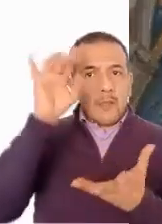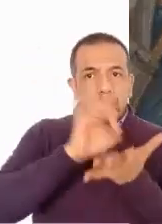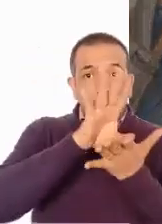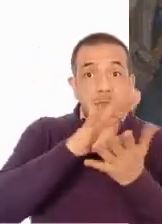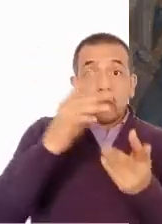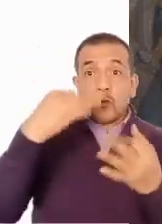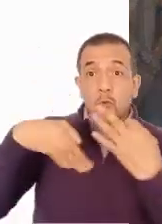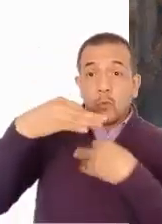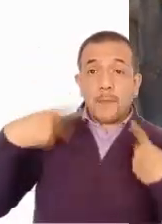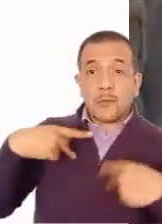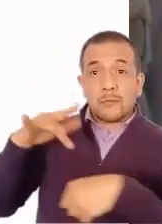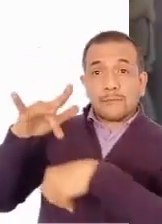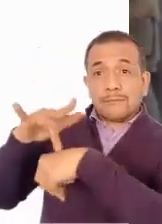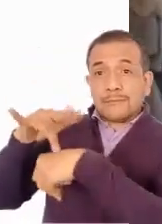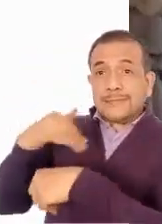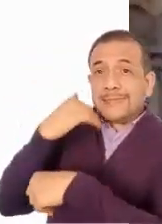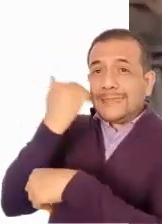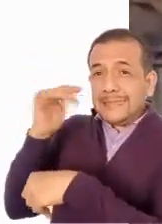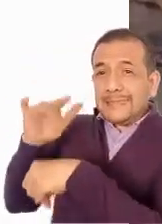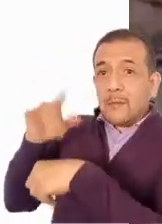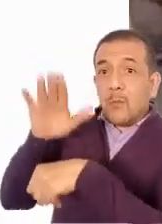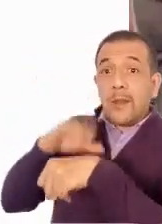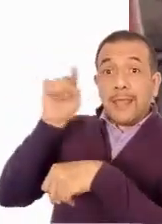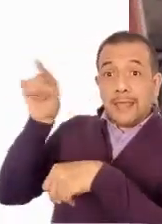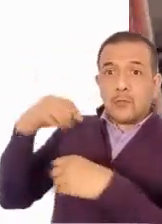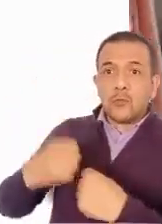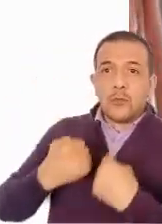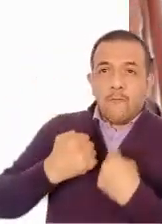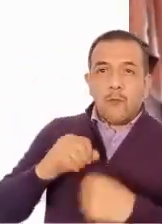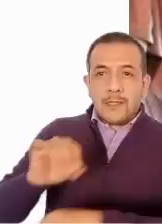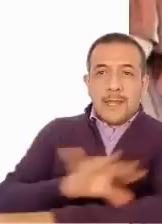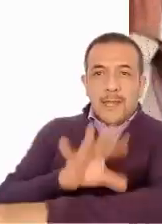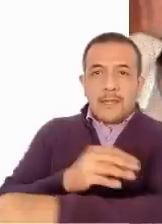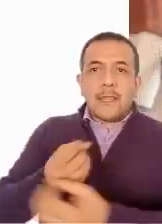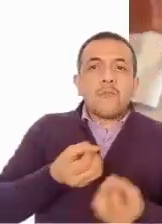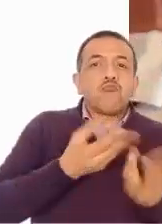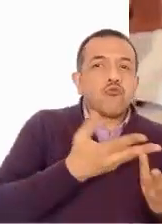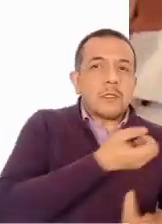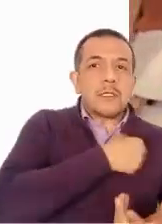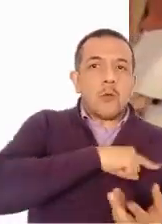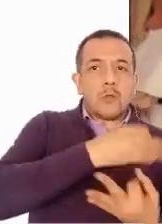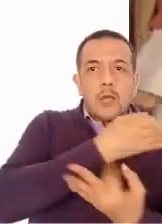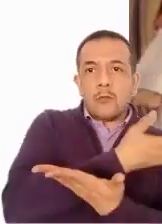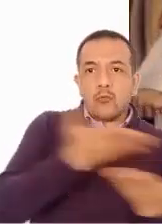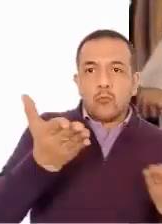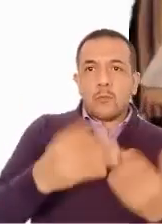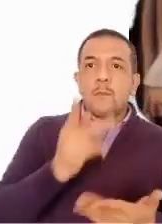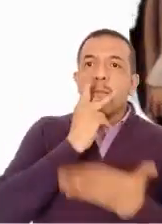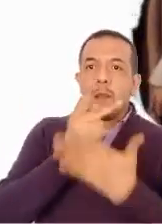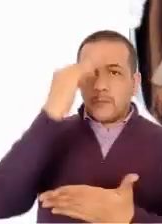procuraba tocarlo, porque salía de él una fuerza que sanaba a todos. Palabra del Señor.